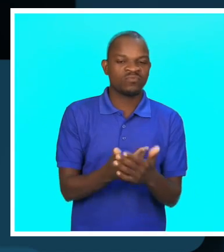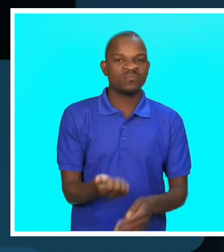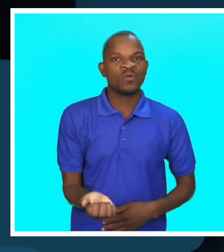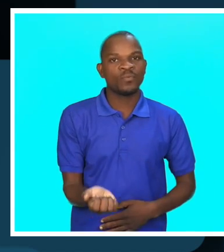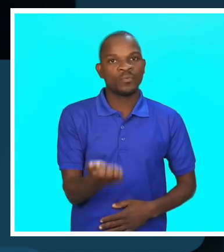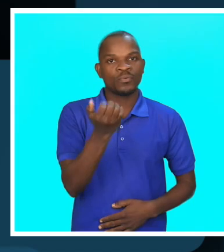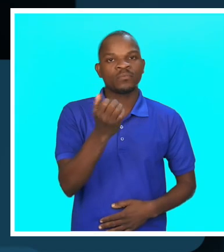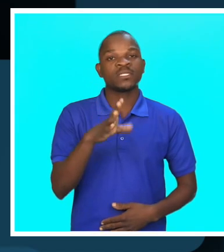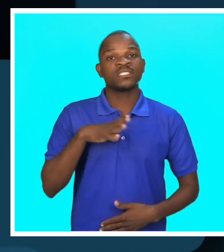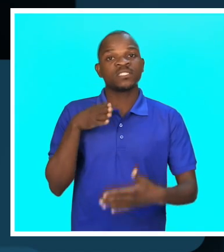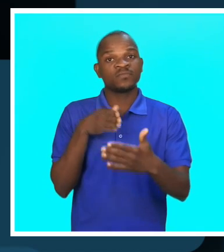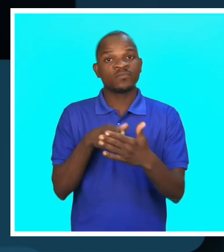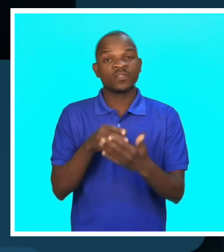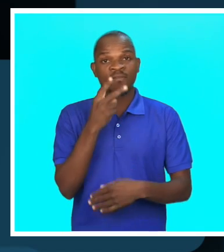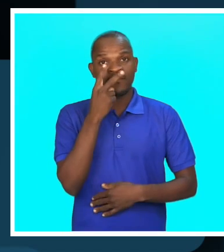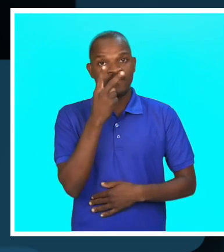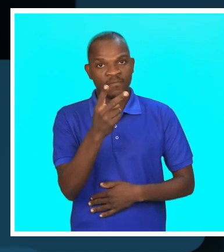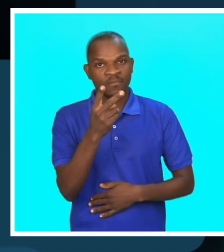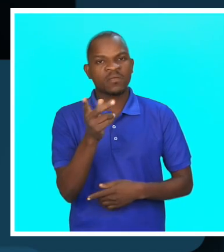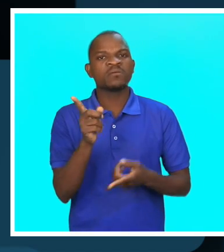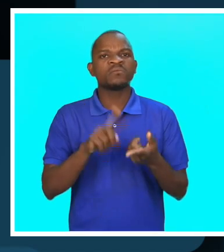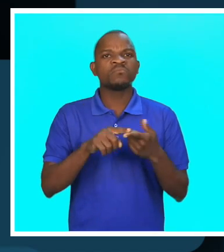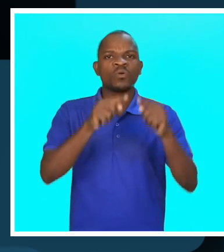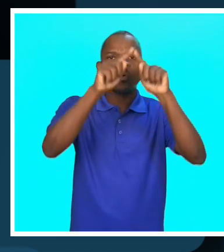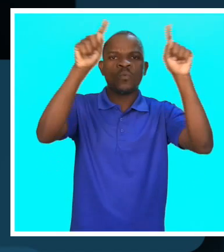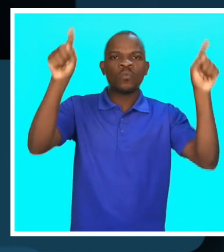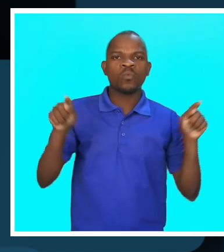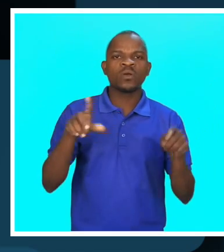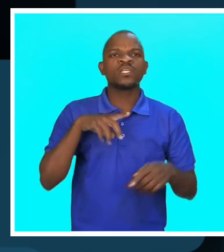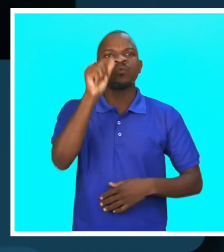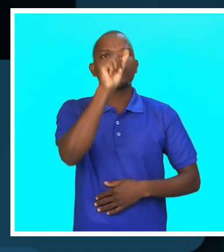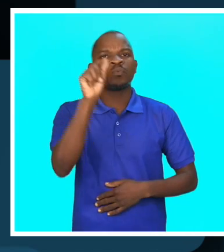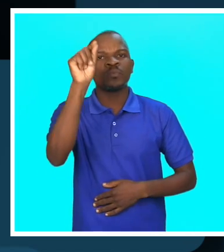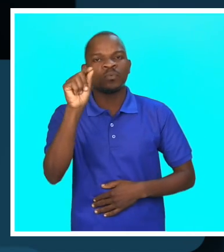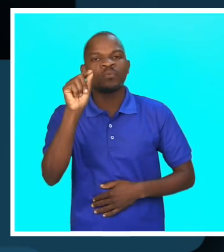criança tinha dificuldade de ver, mas no quadro, as escritas,